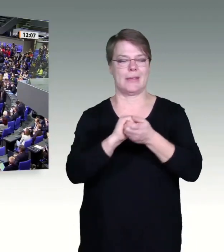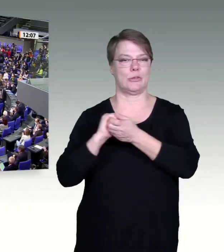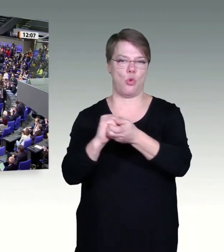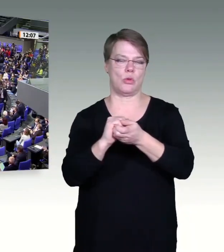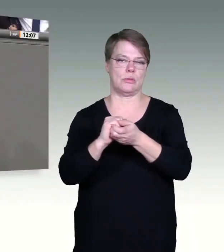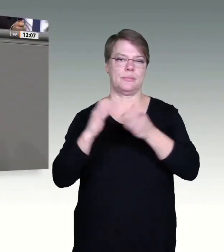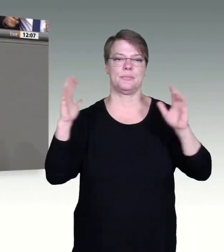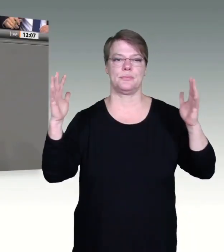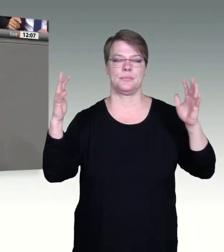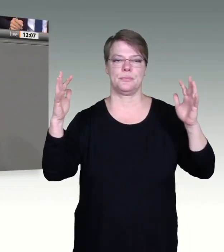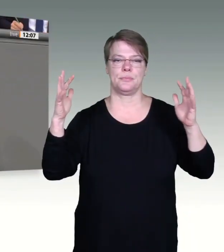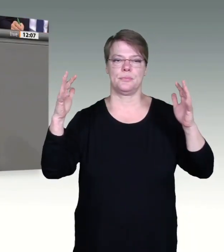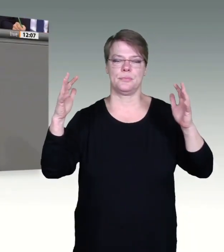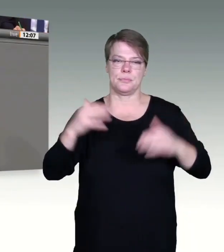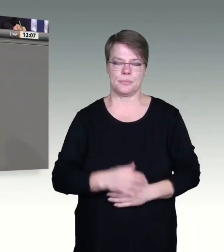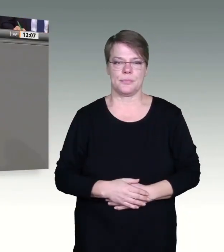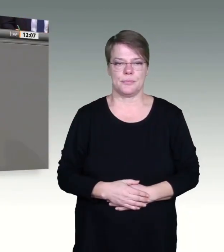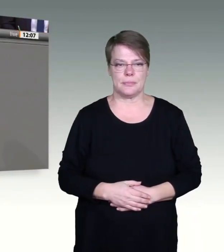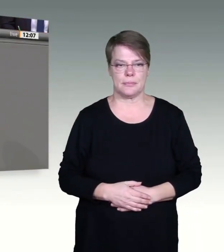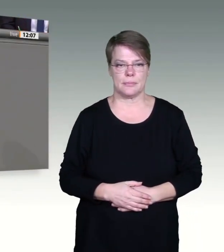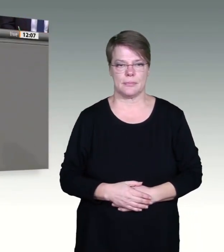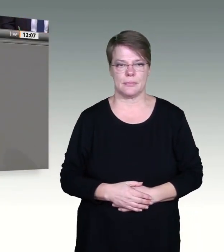Es hat sich bereits jetzt gezeigt,